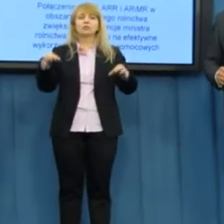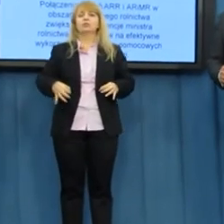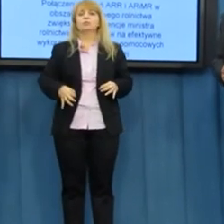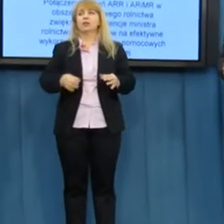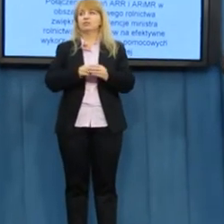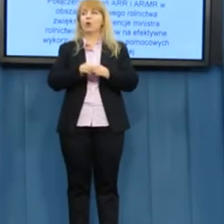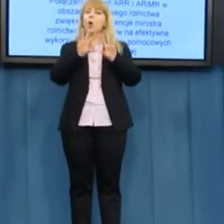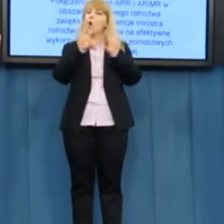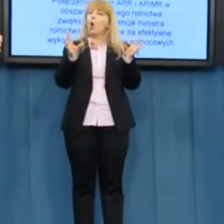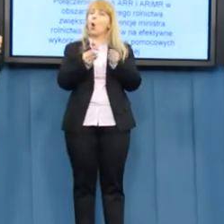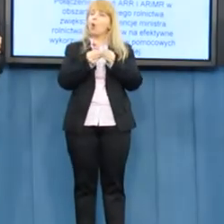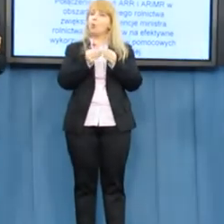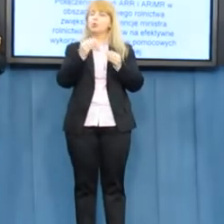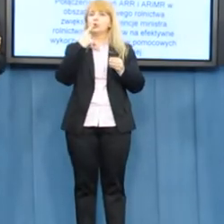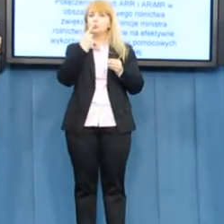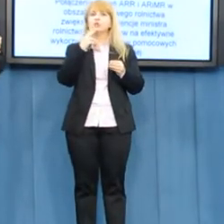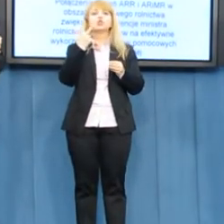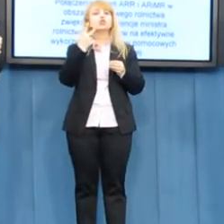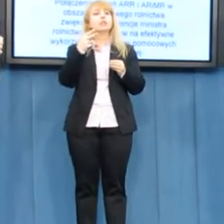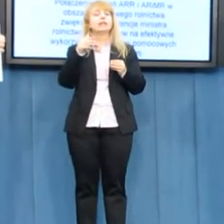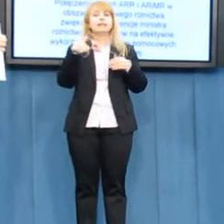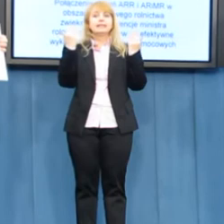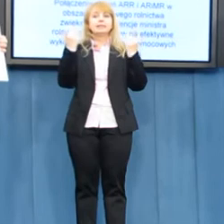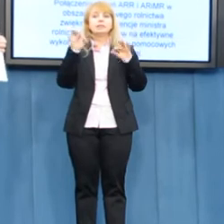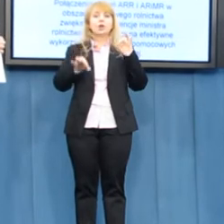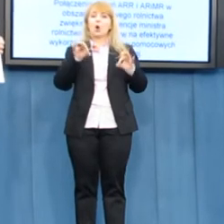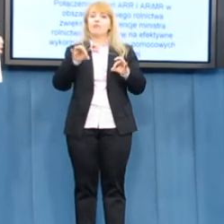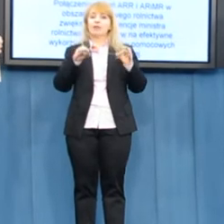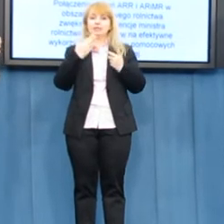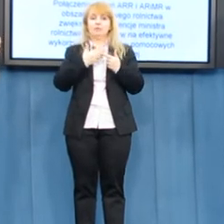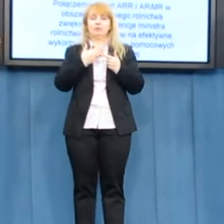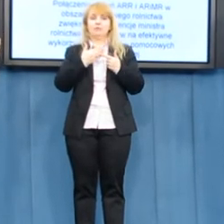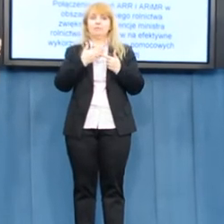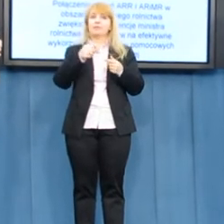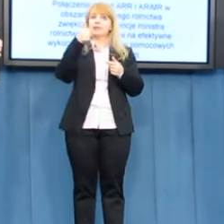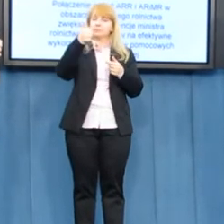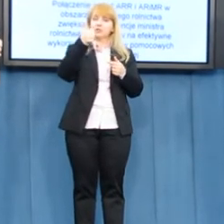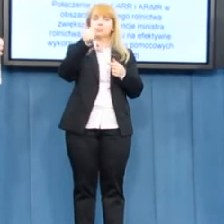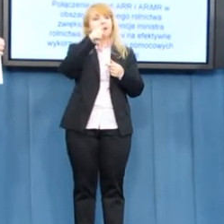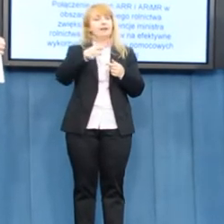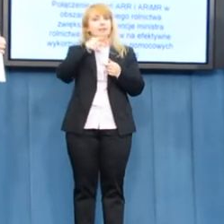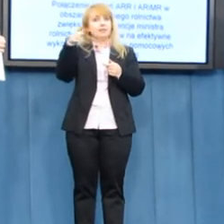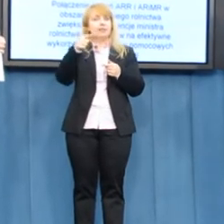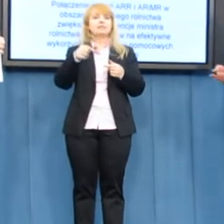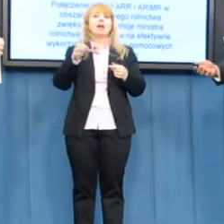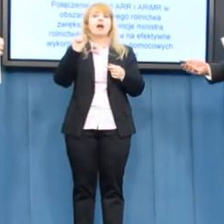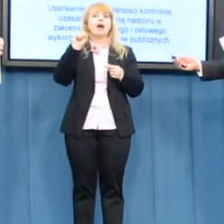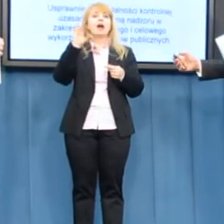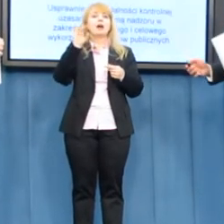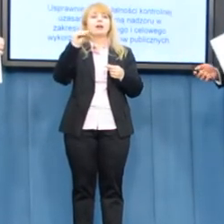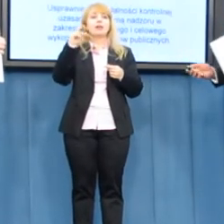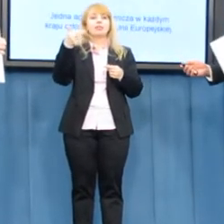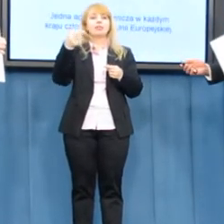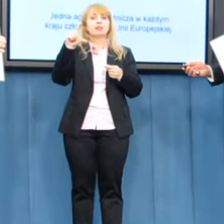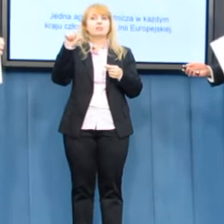podsumowując trzydniowe nasze konferencje presowe. Likwidacja Agencji Nieruchomości Rolnej, połączenie SUS i KRUS